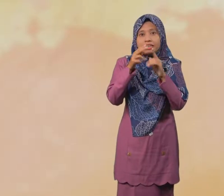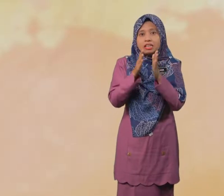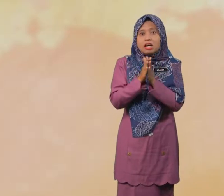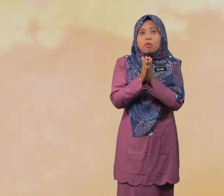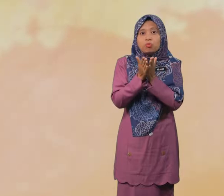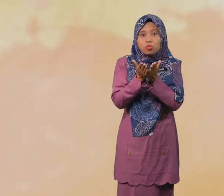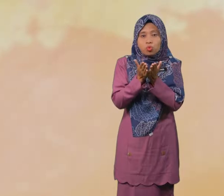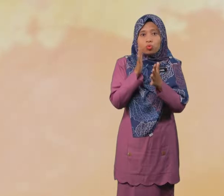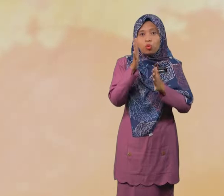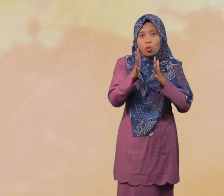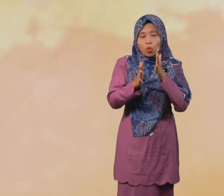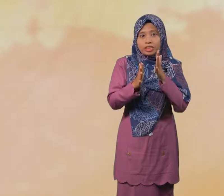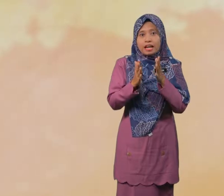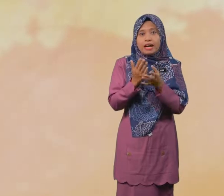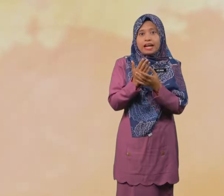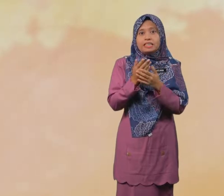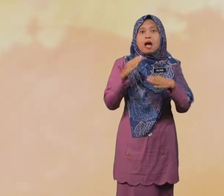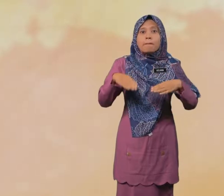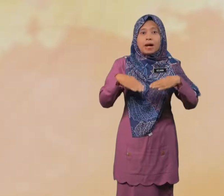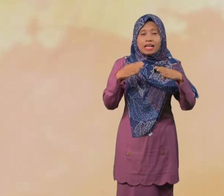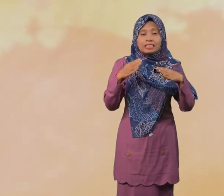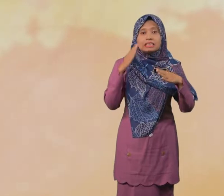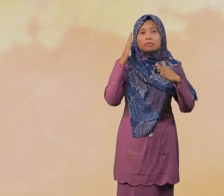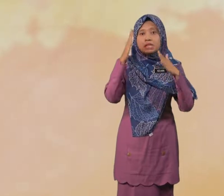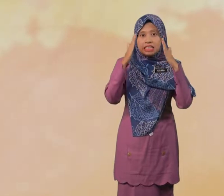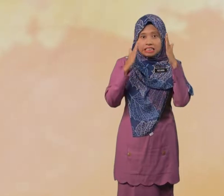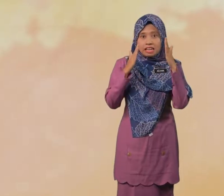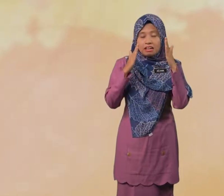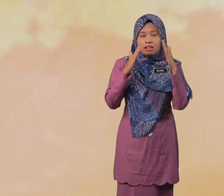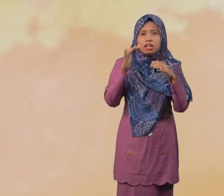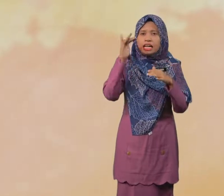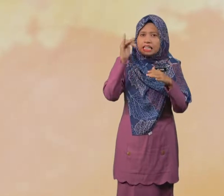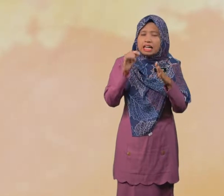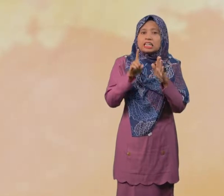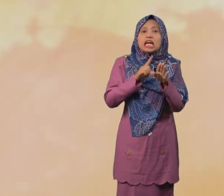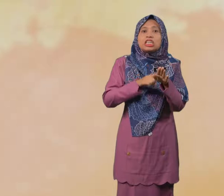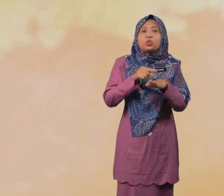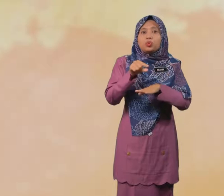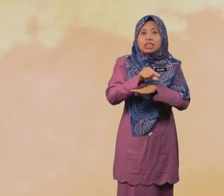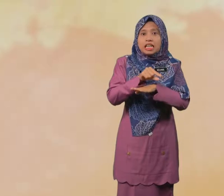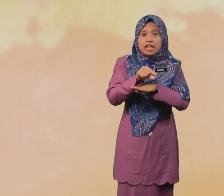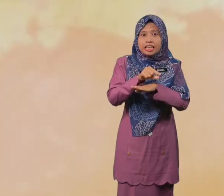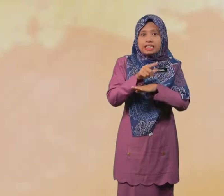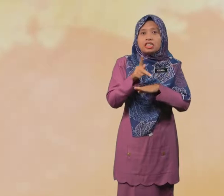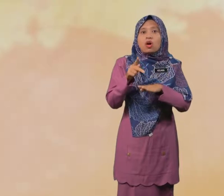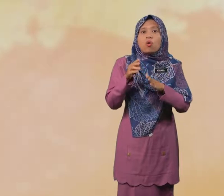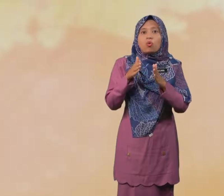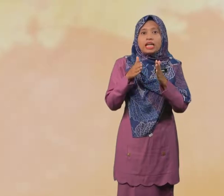buku kot tangan bahasa Malaysia Yang digunakan oleh